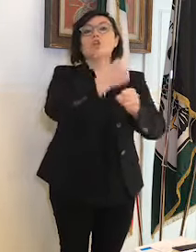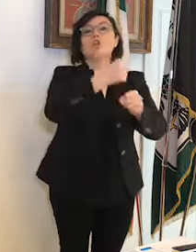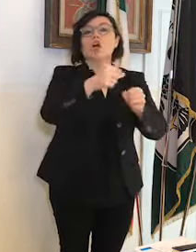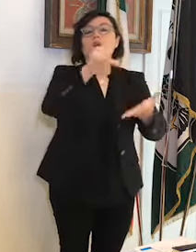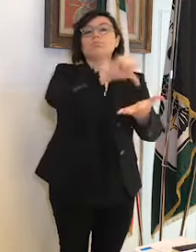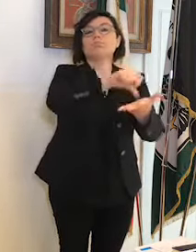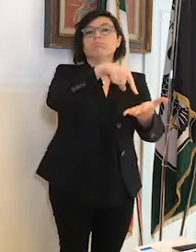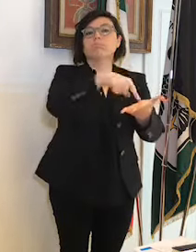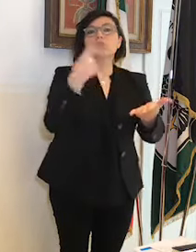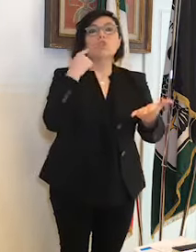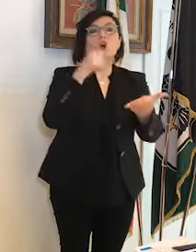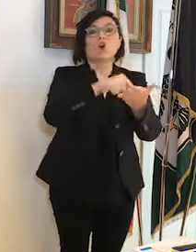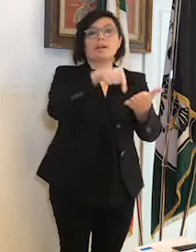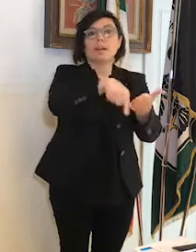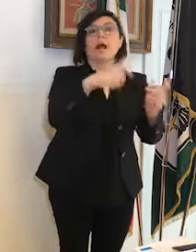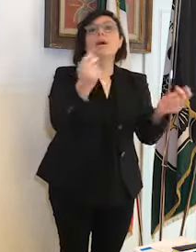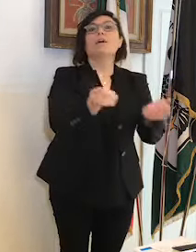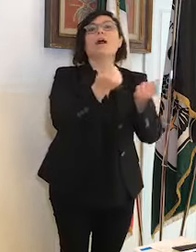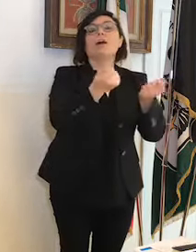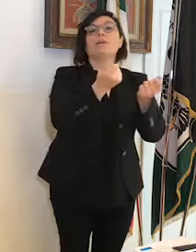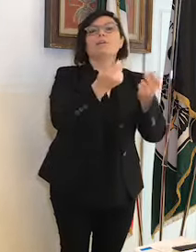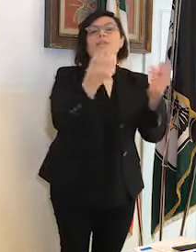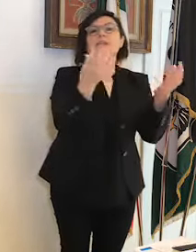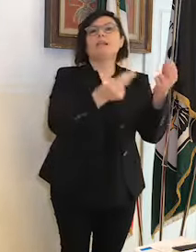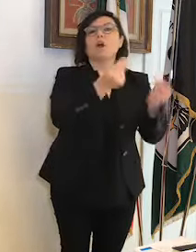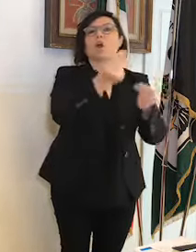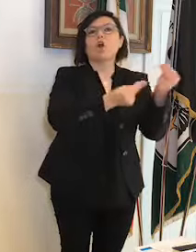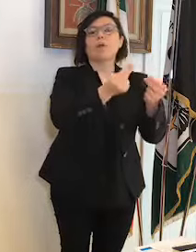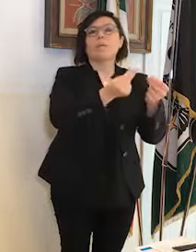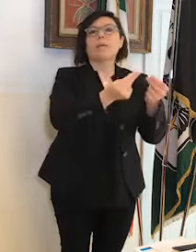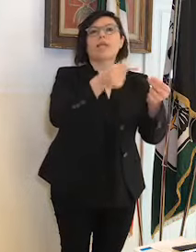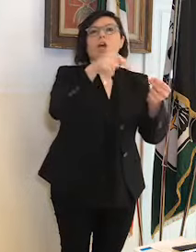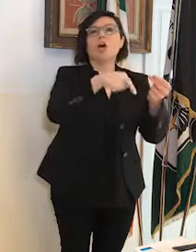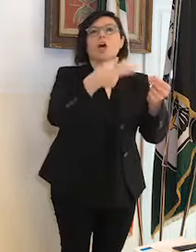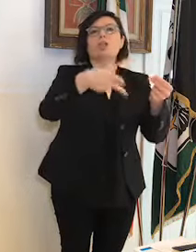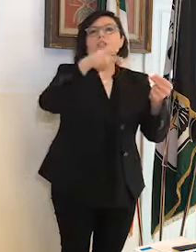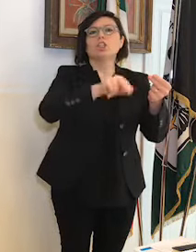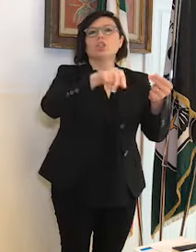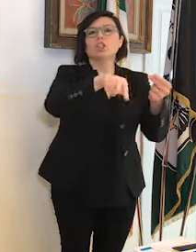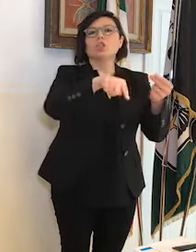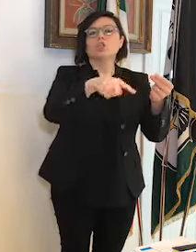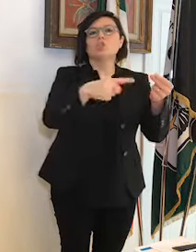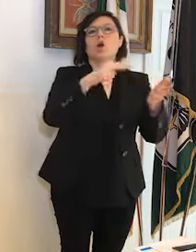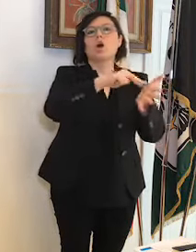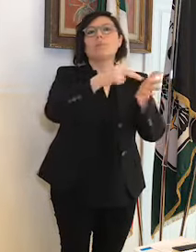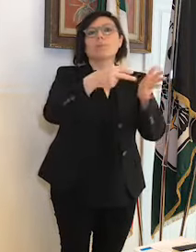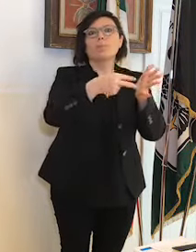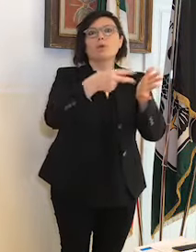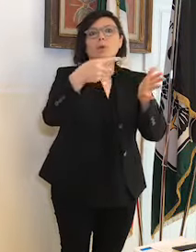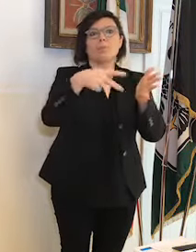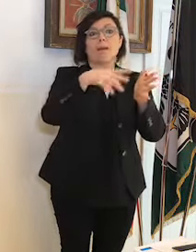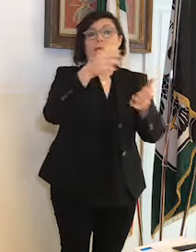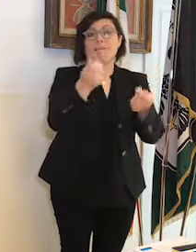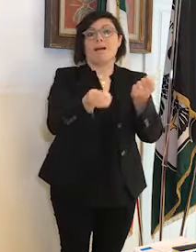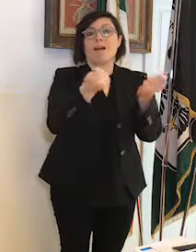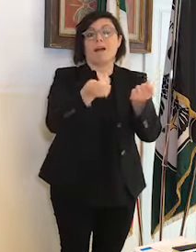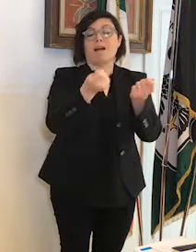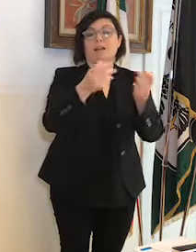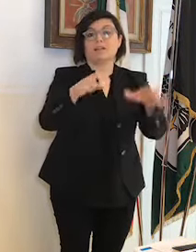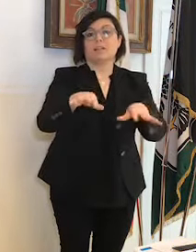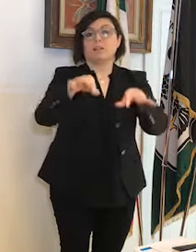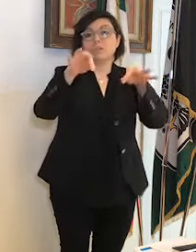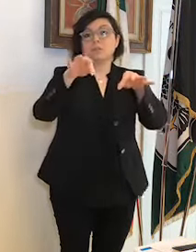nelle proprie attività tradizionali e che oggi si trovano a vivere nuovamente un